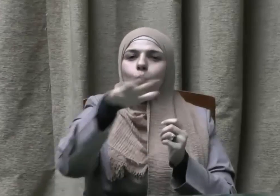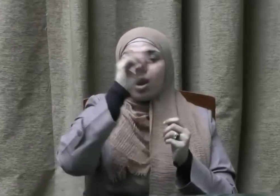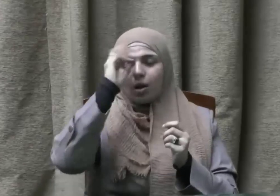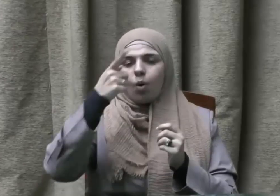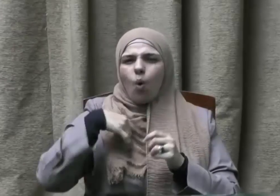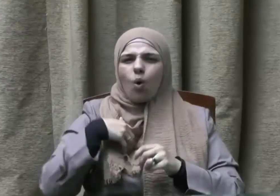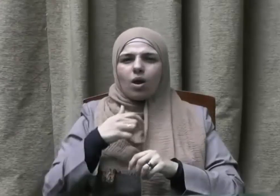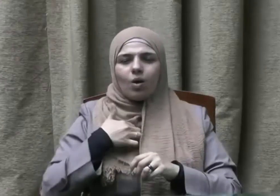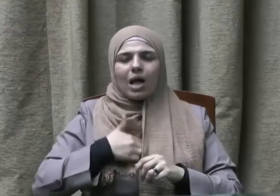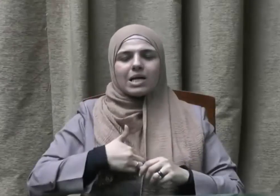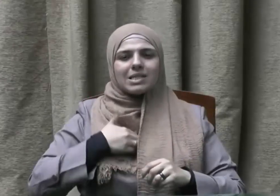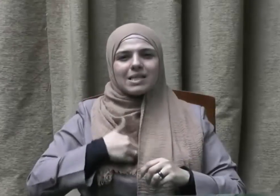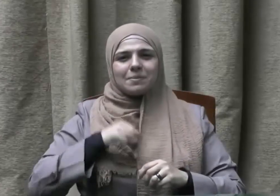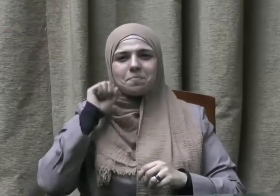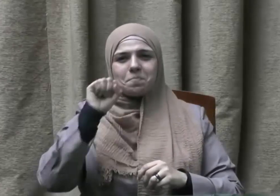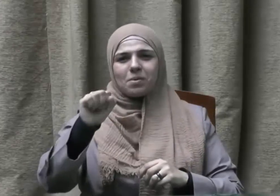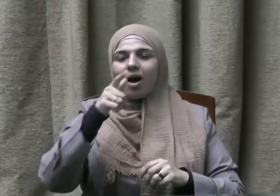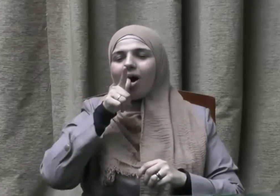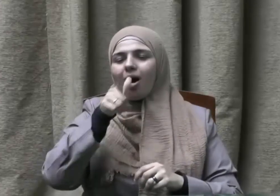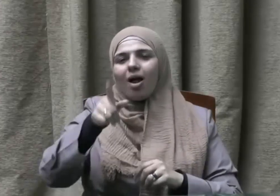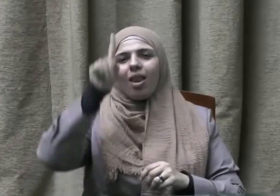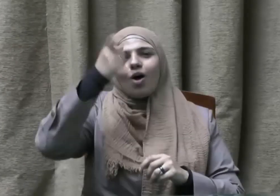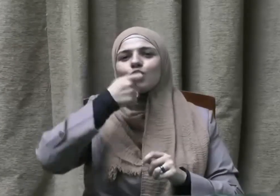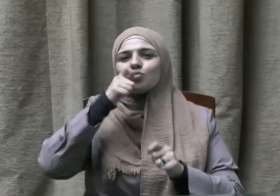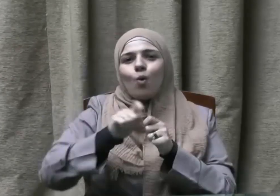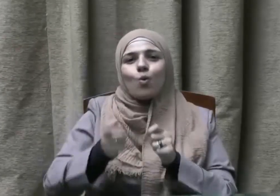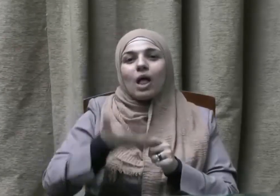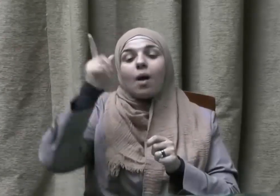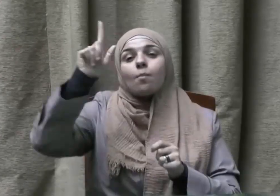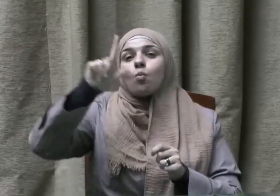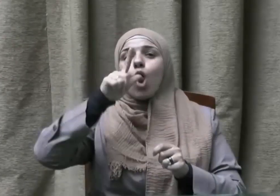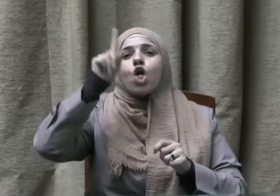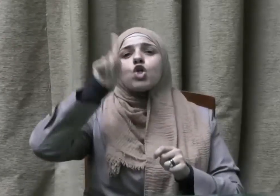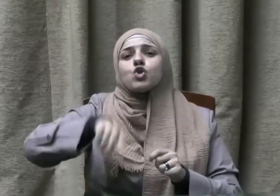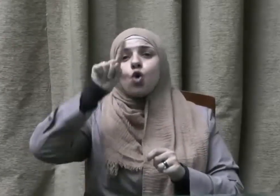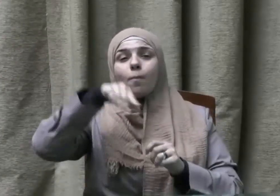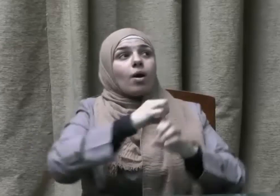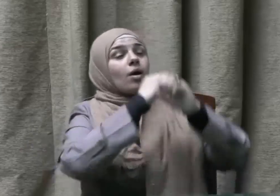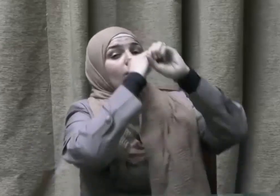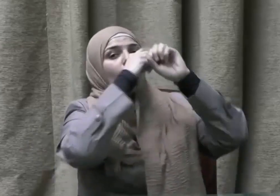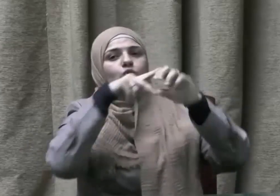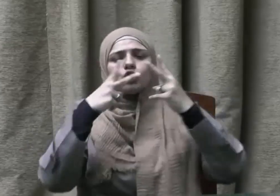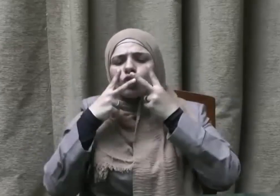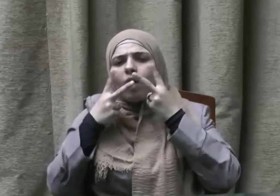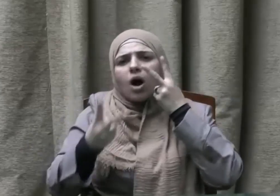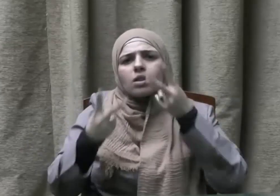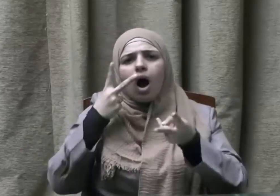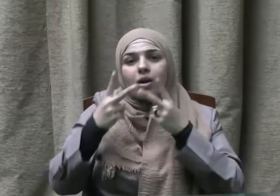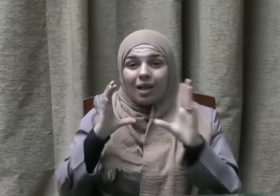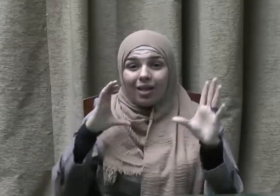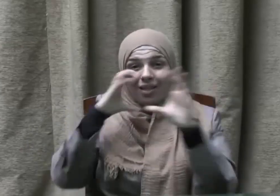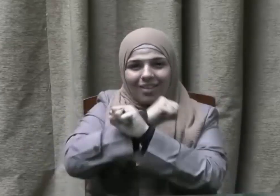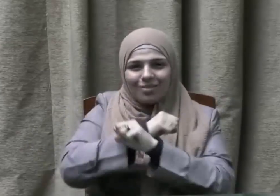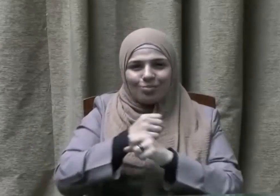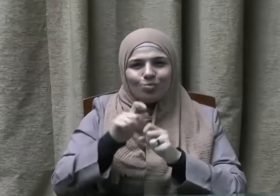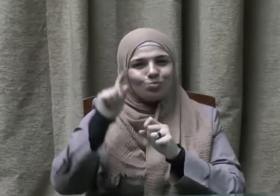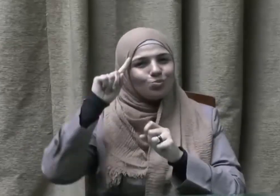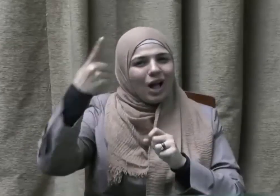الدين إخوة الإسلام ساعات قليلة ونستقبل موسما من مواسم الخير والبركة